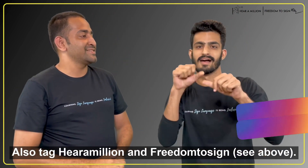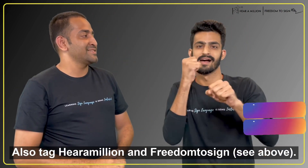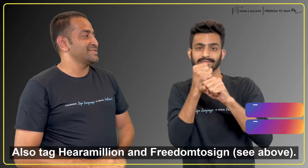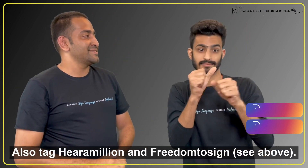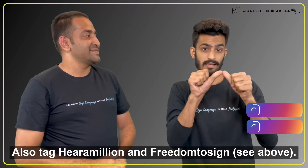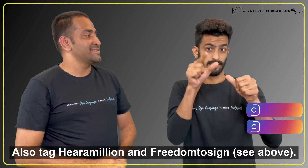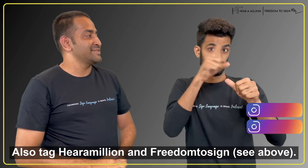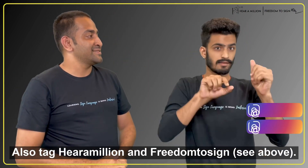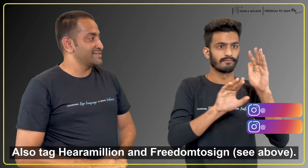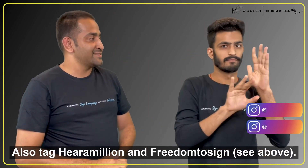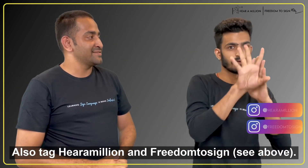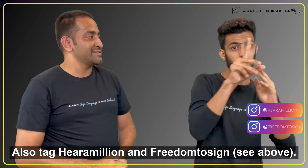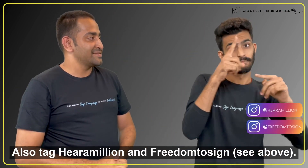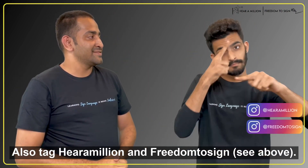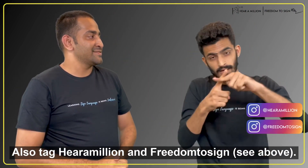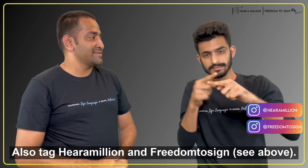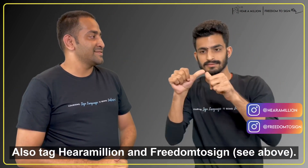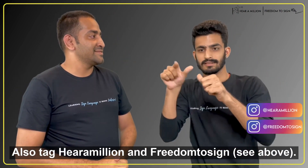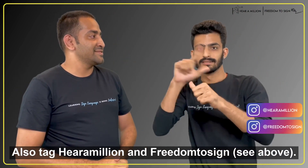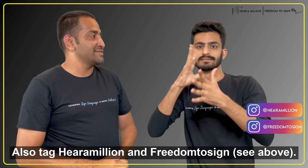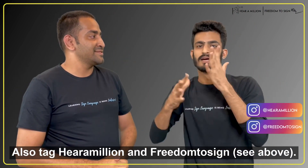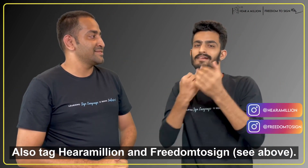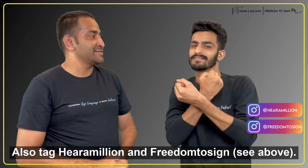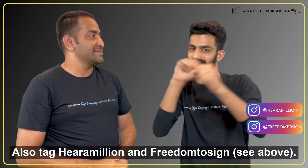आयसल को